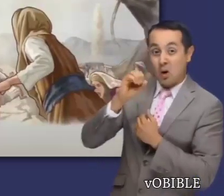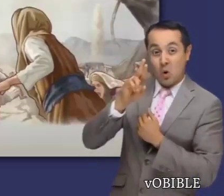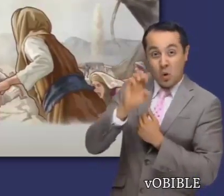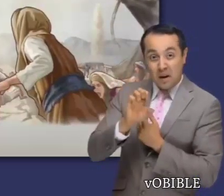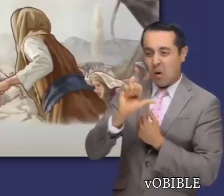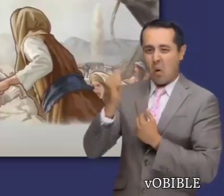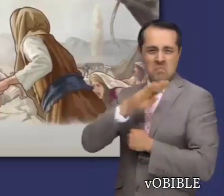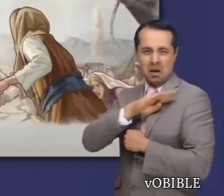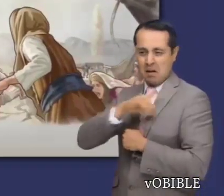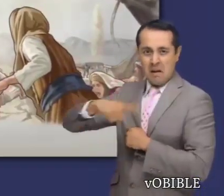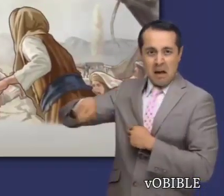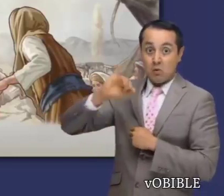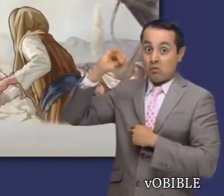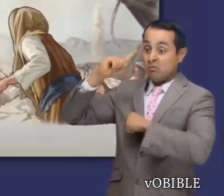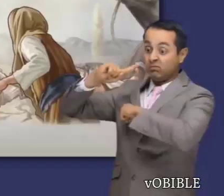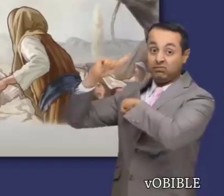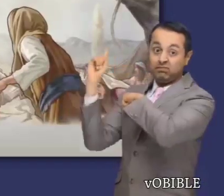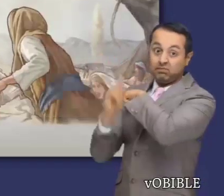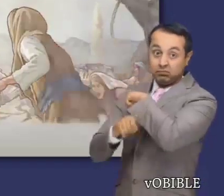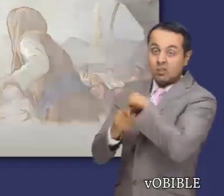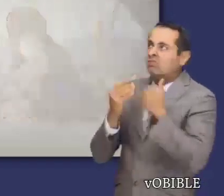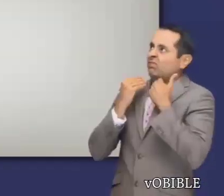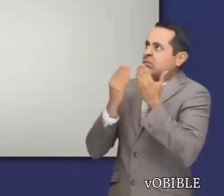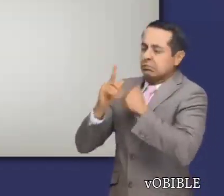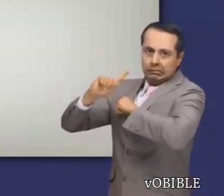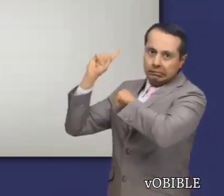Abiram y otros se rebelan, y Jehová acaba con ellos.